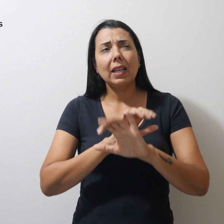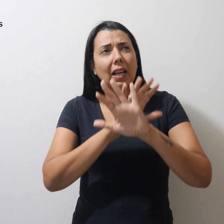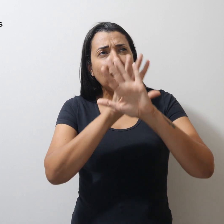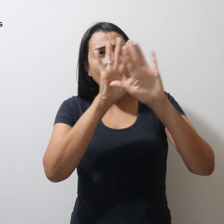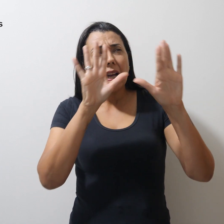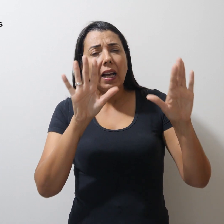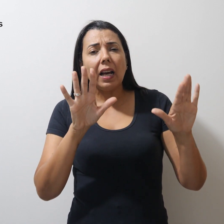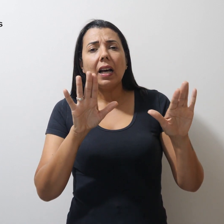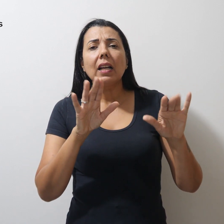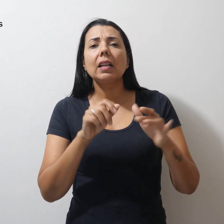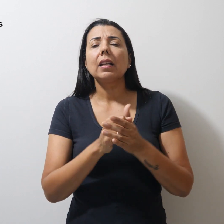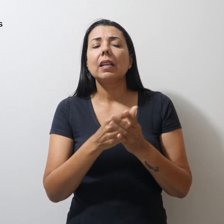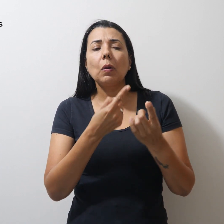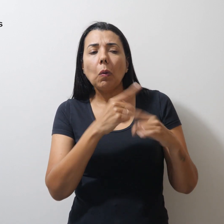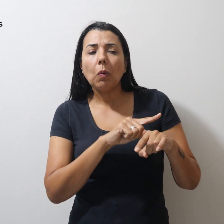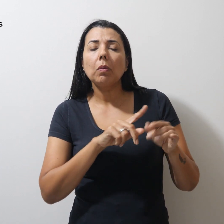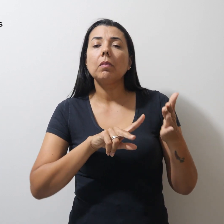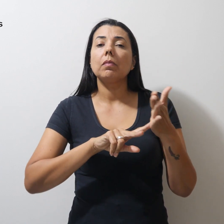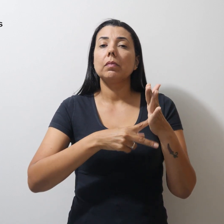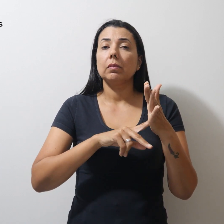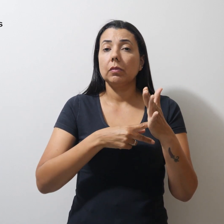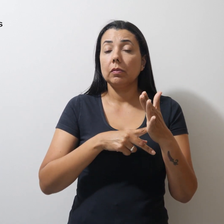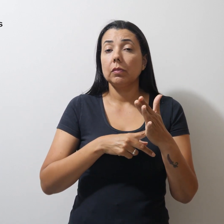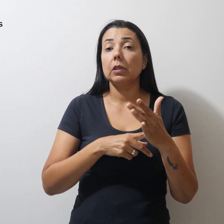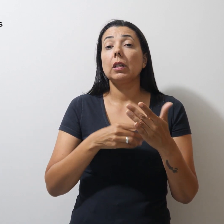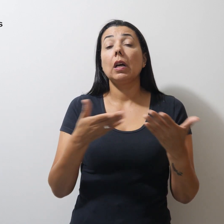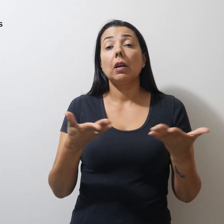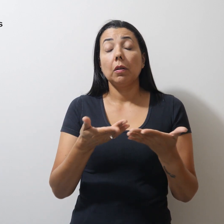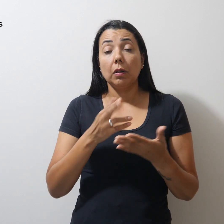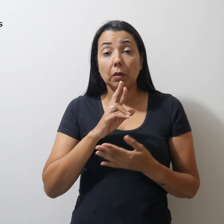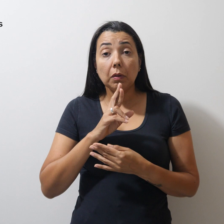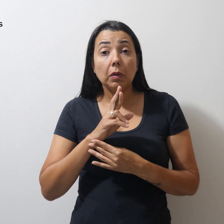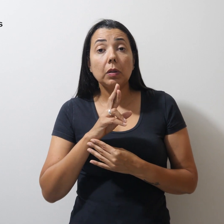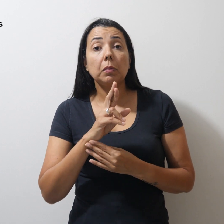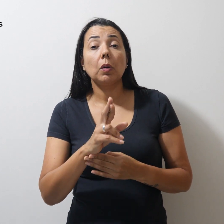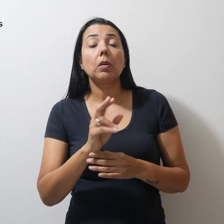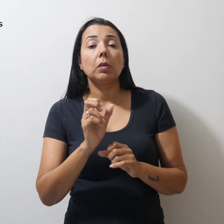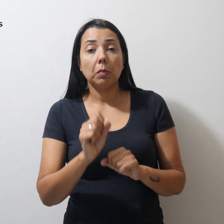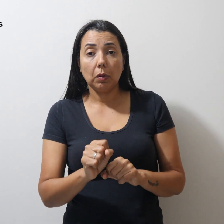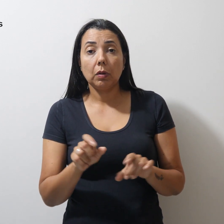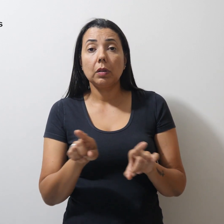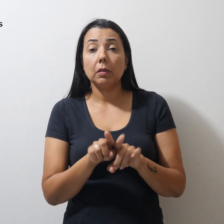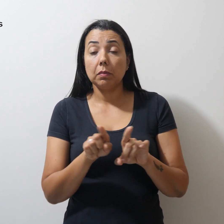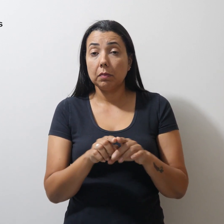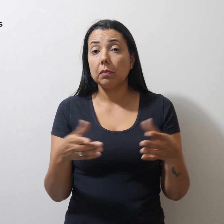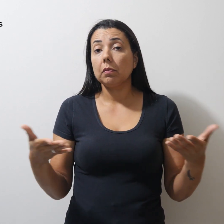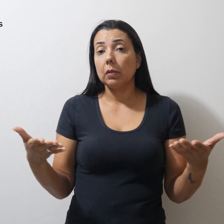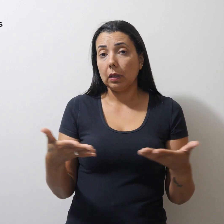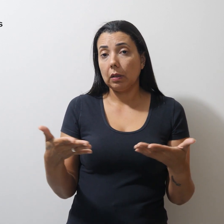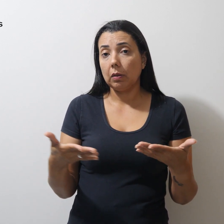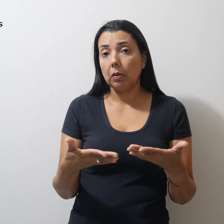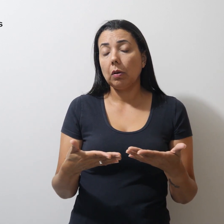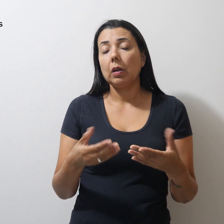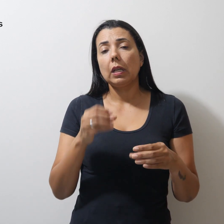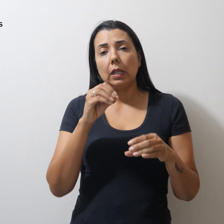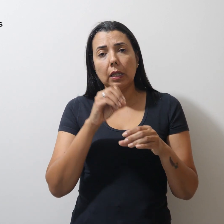antissindical. Com o resultado, poderemos agora, dentro do rito do